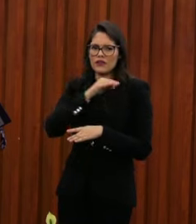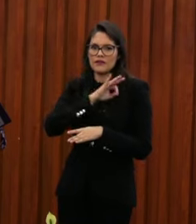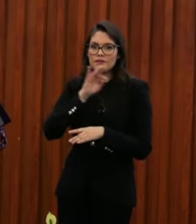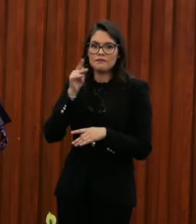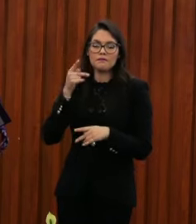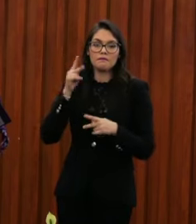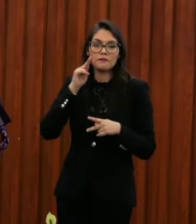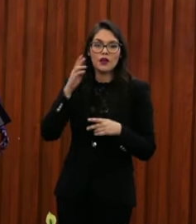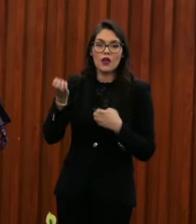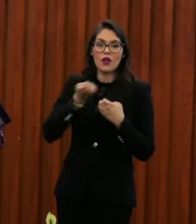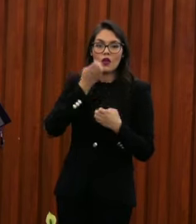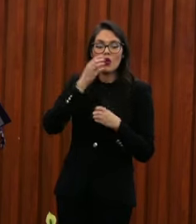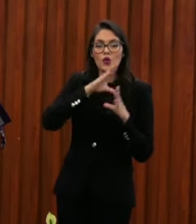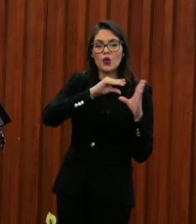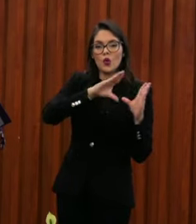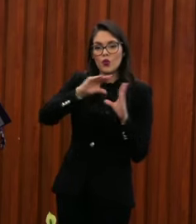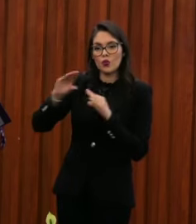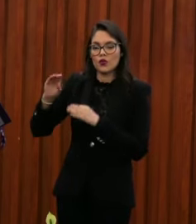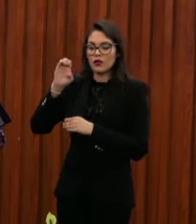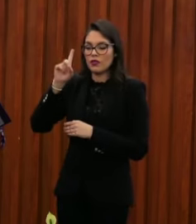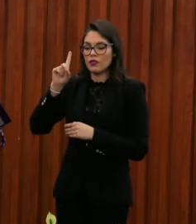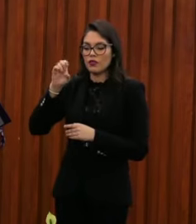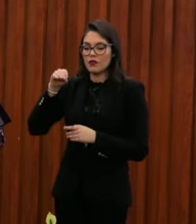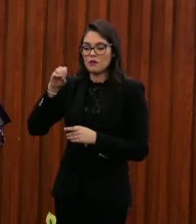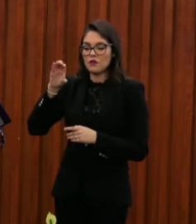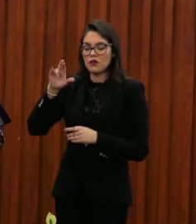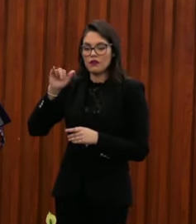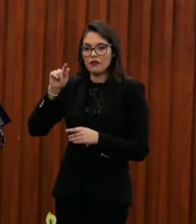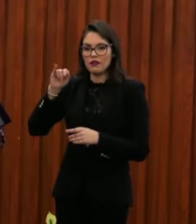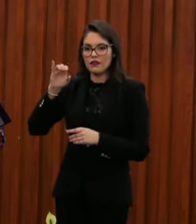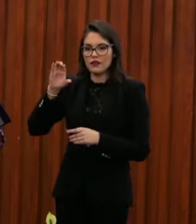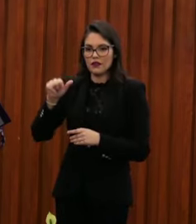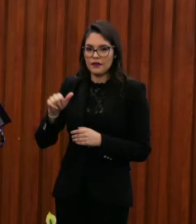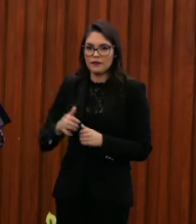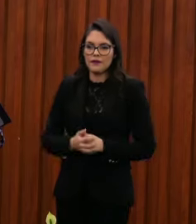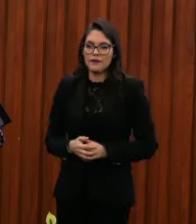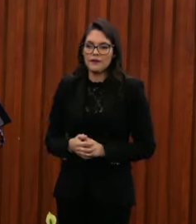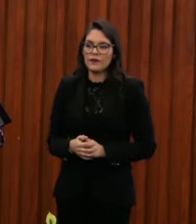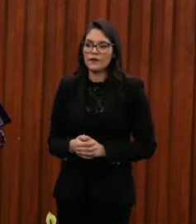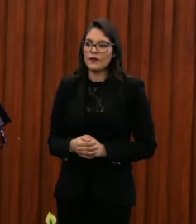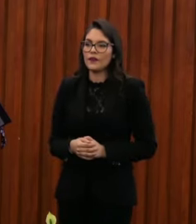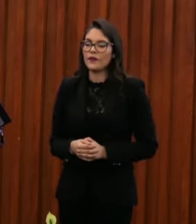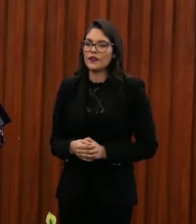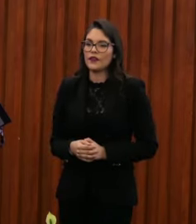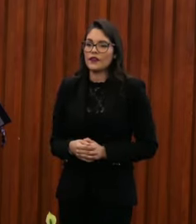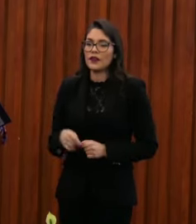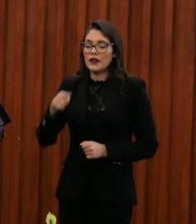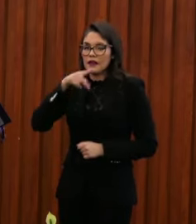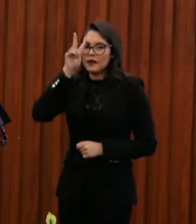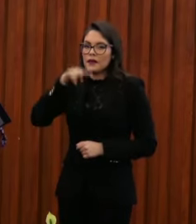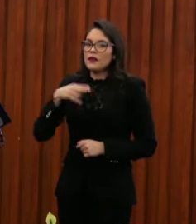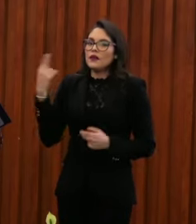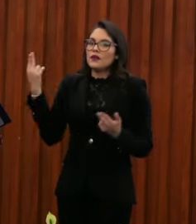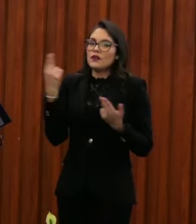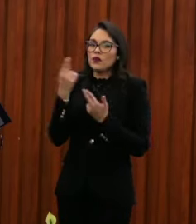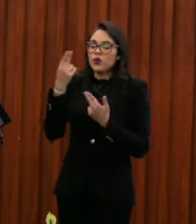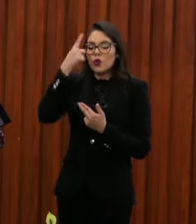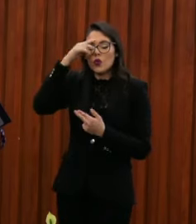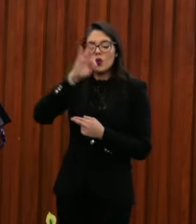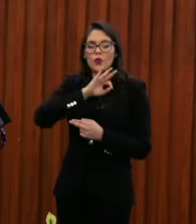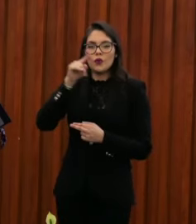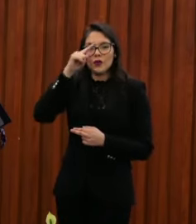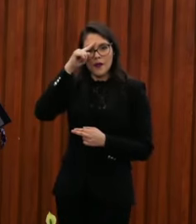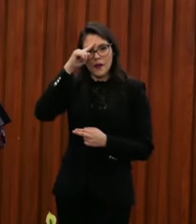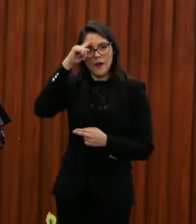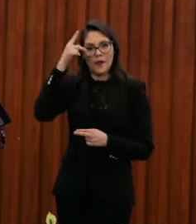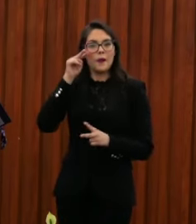democrática. La perspectiva de género en esa información es un bien escaso, pero necesario para favorecer una perspectiva